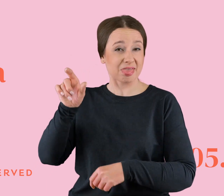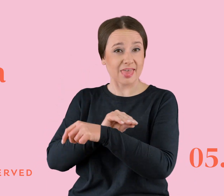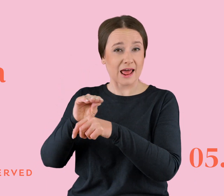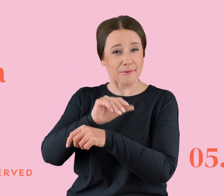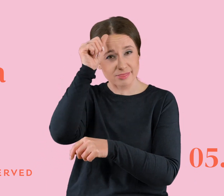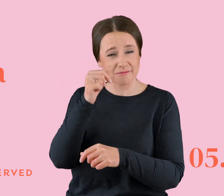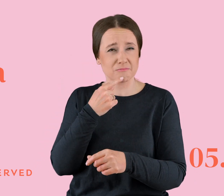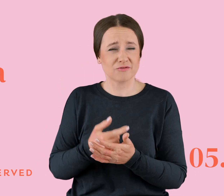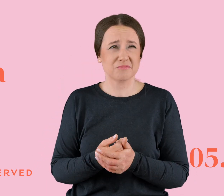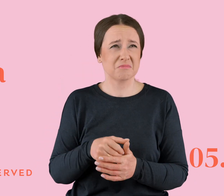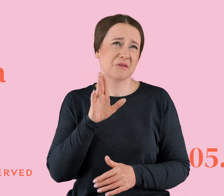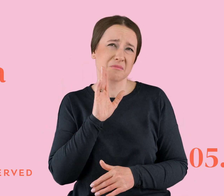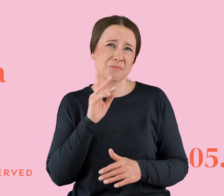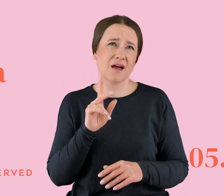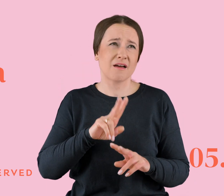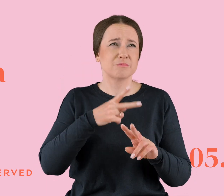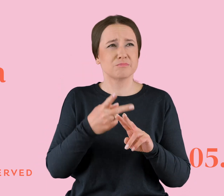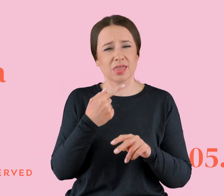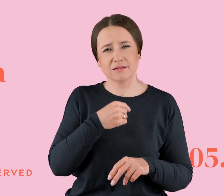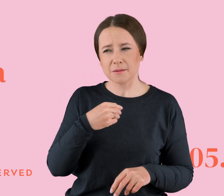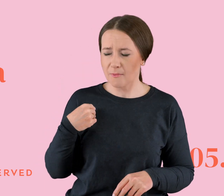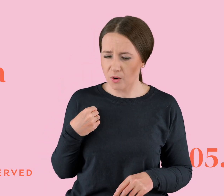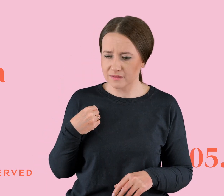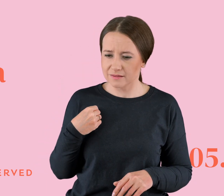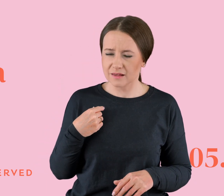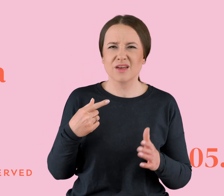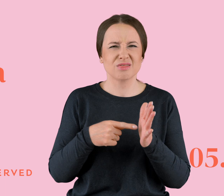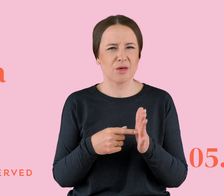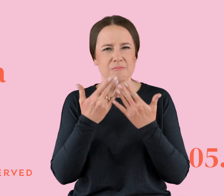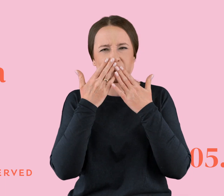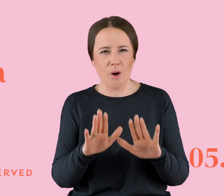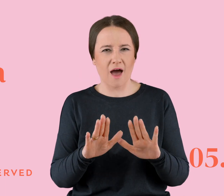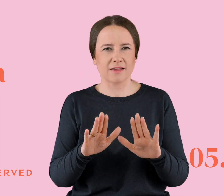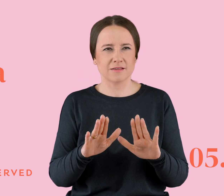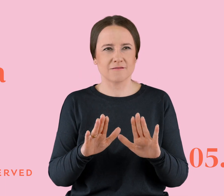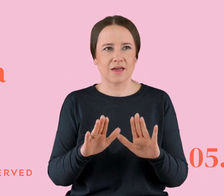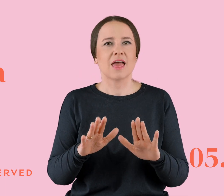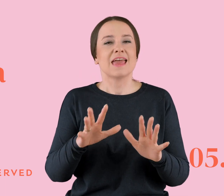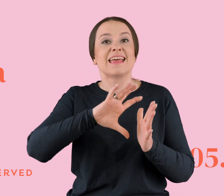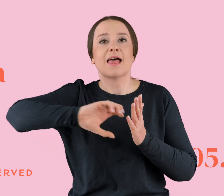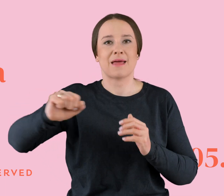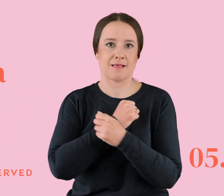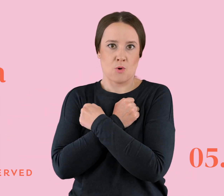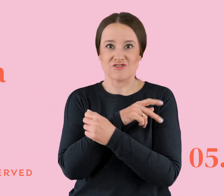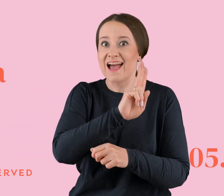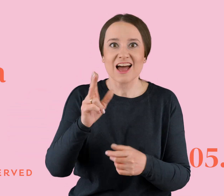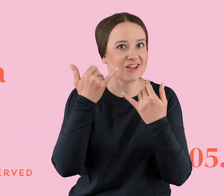chyba po prostu tłumacząc na polski okazywaniem i odbieraniem miłości. Że każdy z nas inaczej okazuje